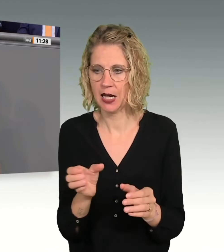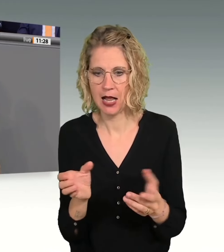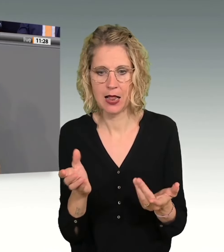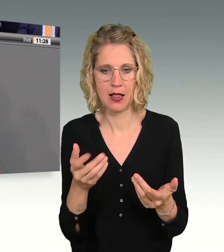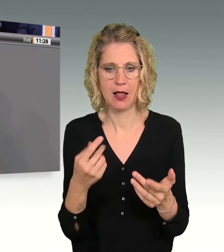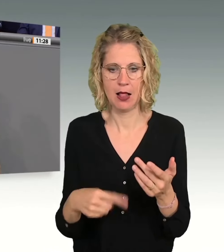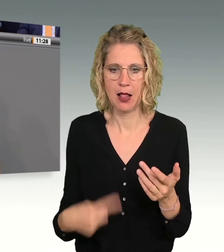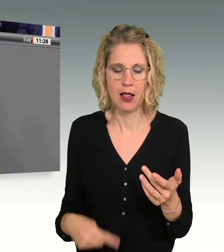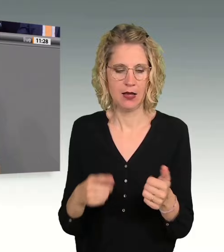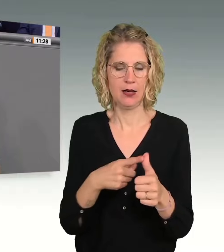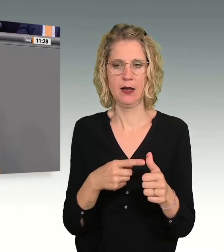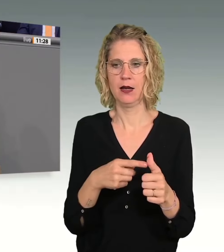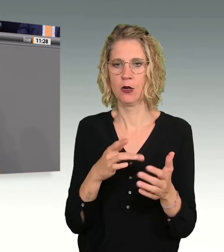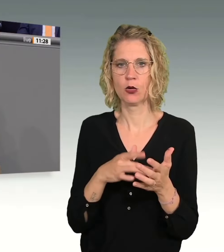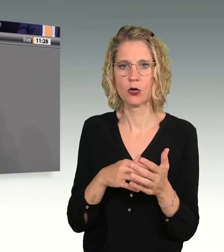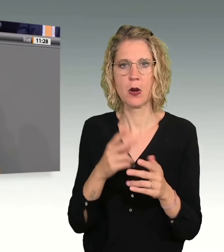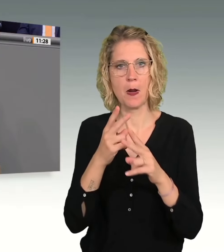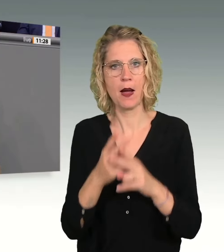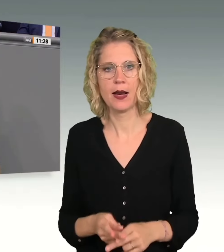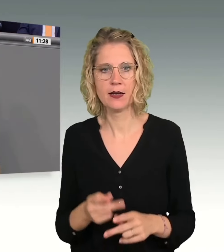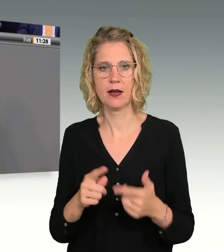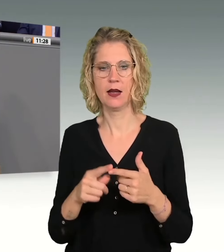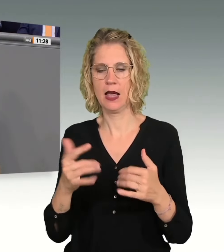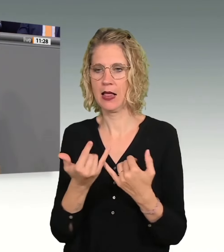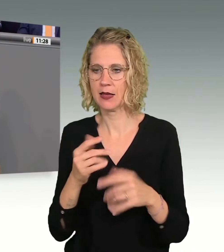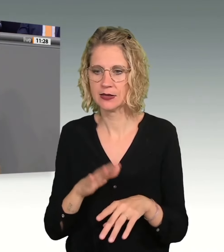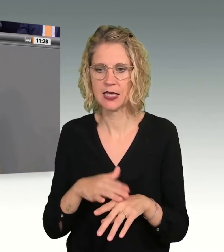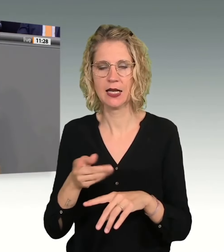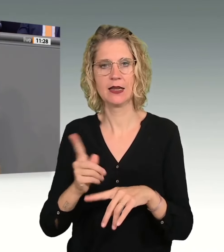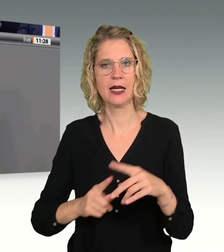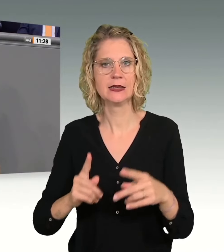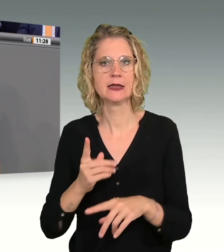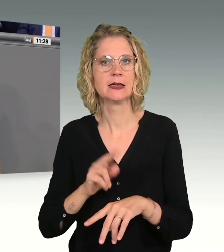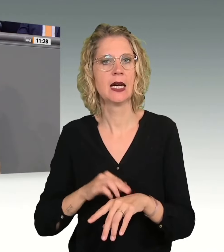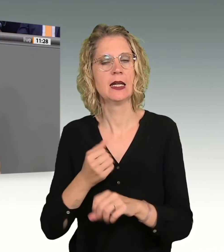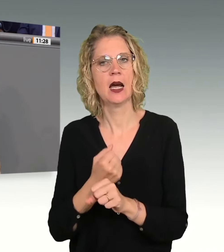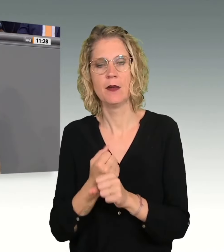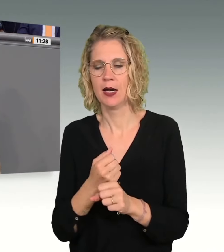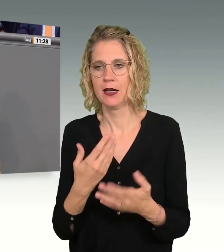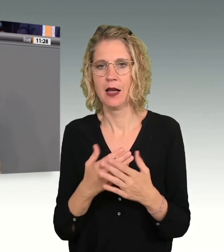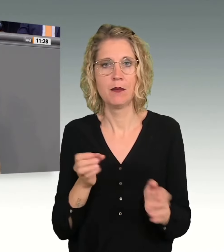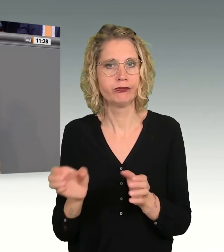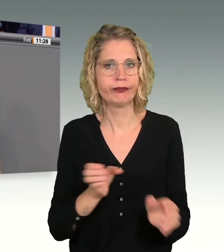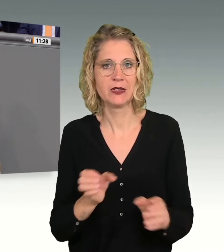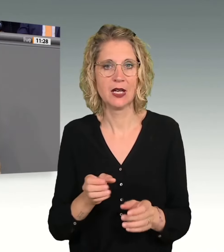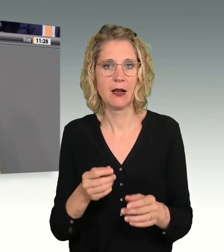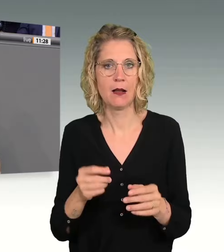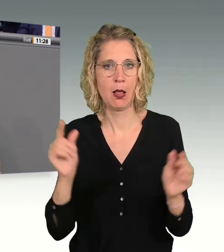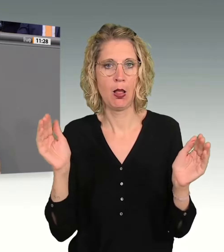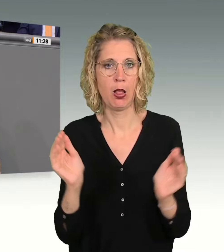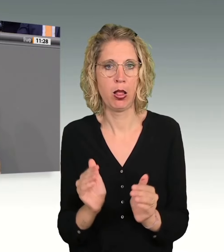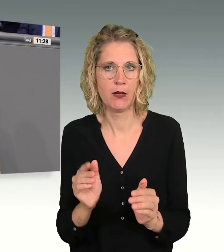Elternzeit oder Teilzeitalbeit hat er nicht aufgefangen. Daher haben wir uns daran gemacht, die Justiz dauerhaft zu